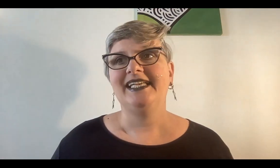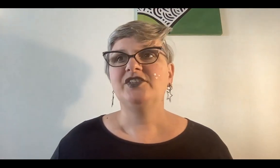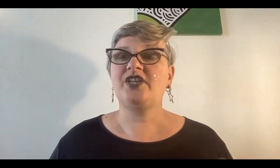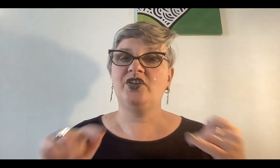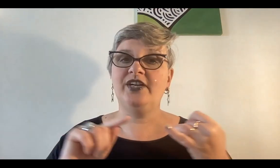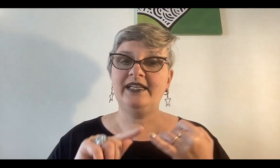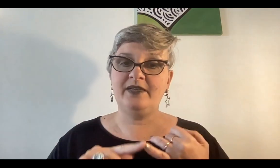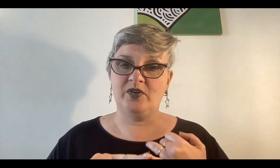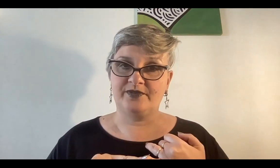Entonces, no era temor.